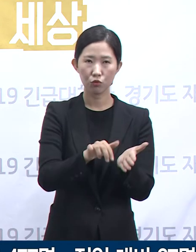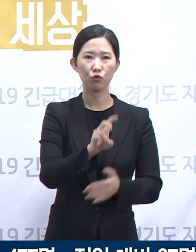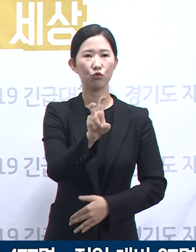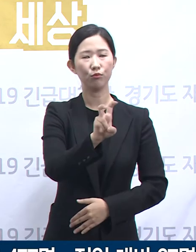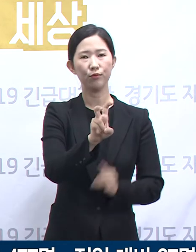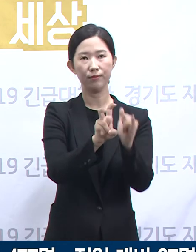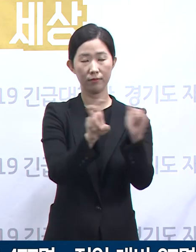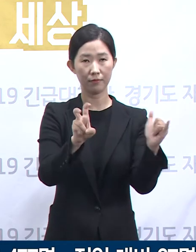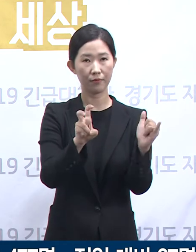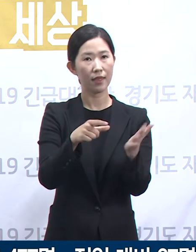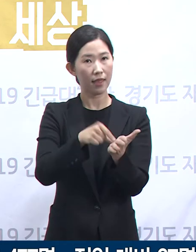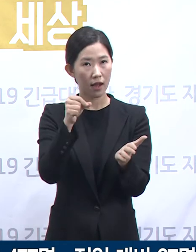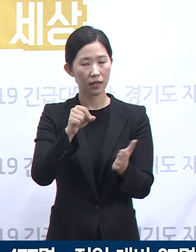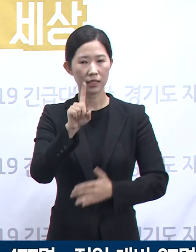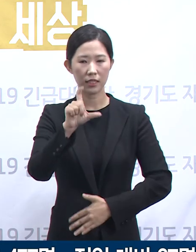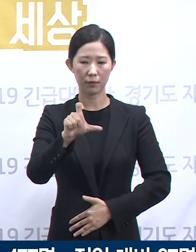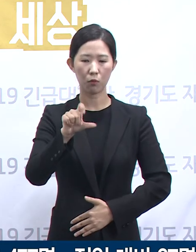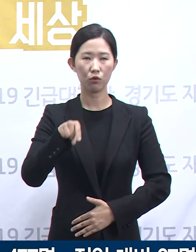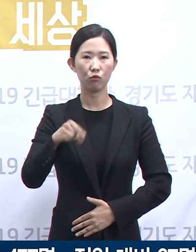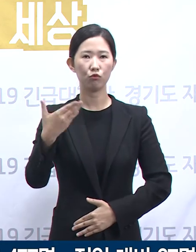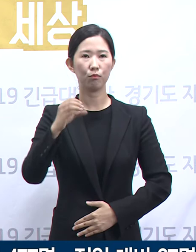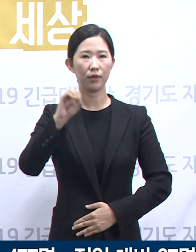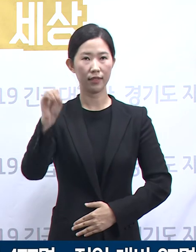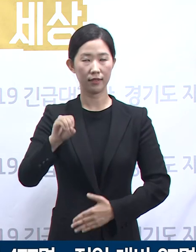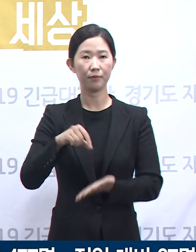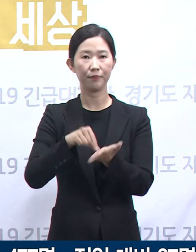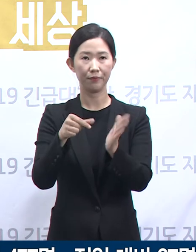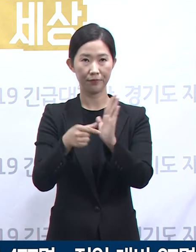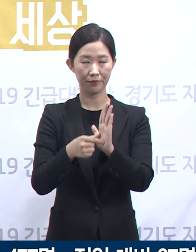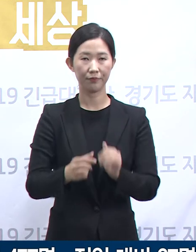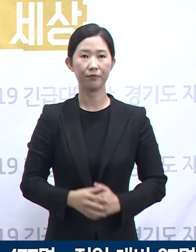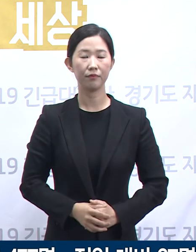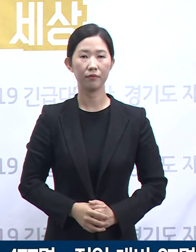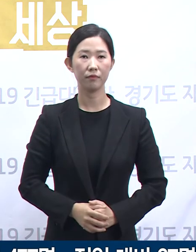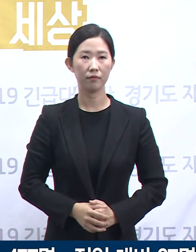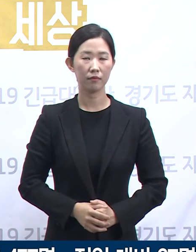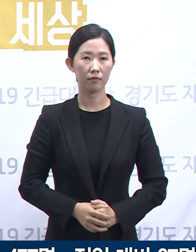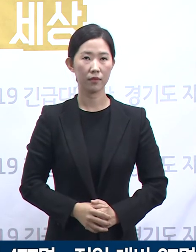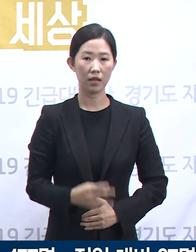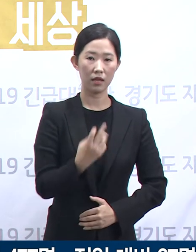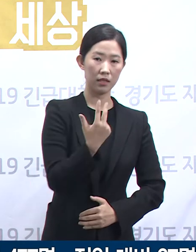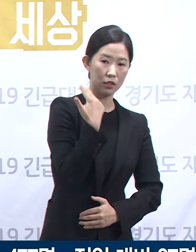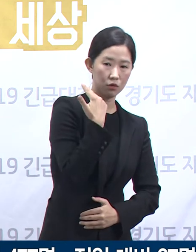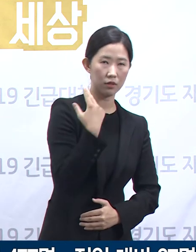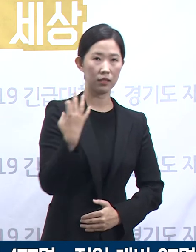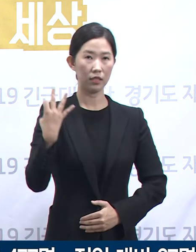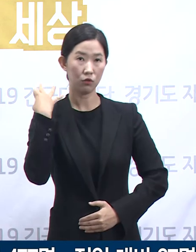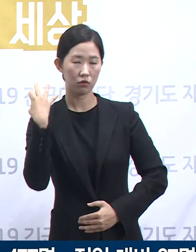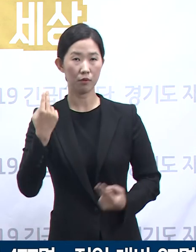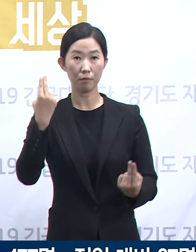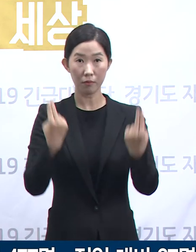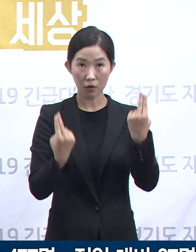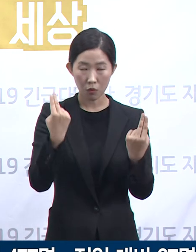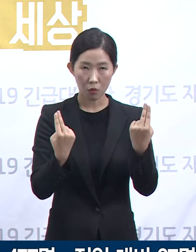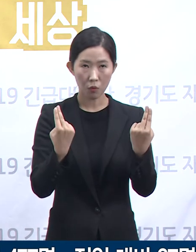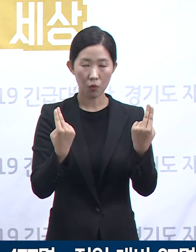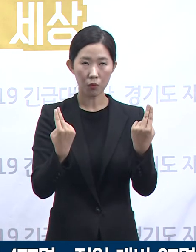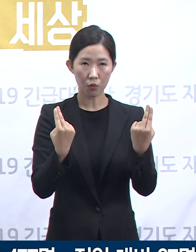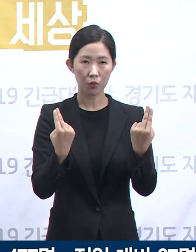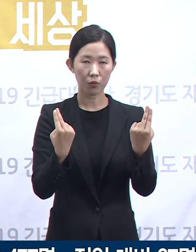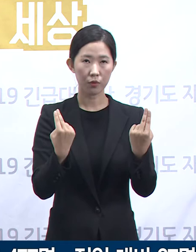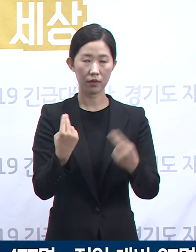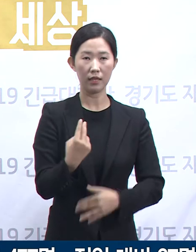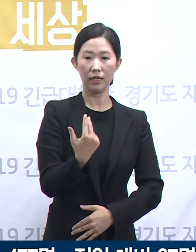전체의 약 15.9%였습니다. 주간 단위를 비교할 때 그 전 일주일과 비교하여 지난